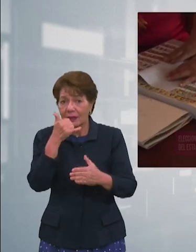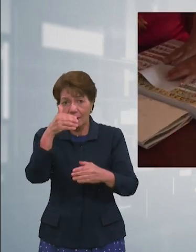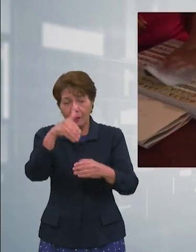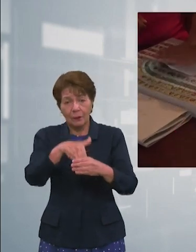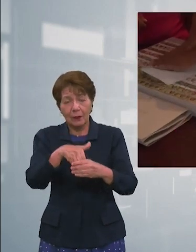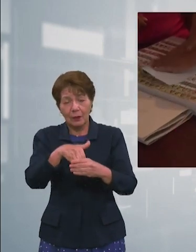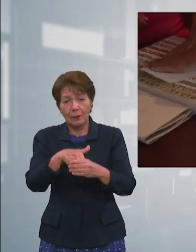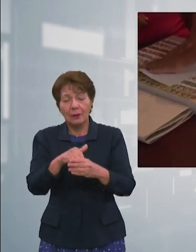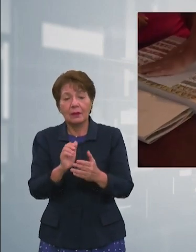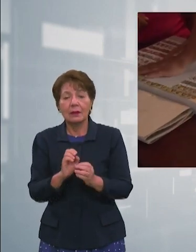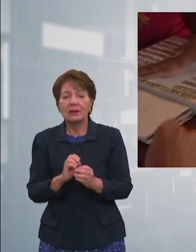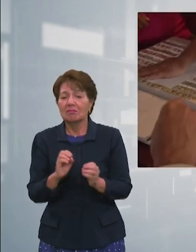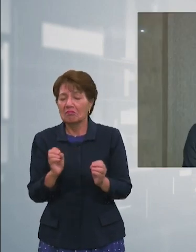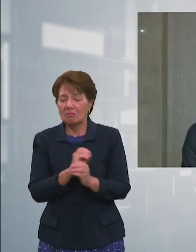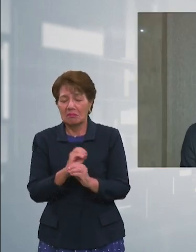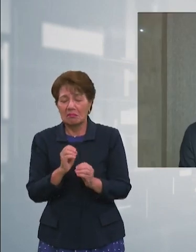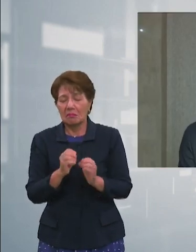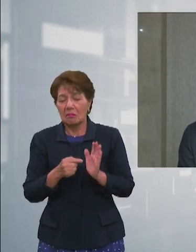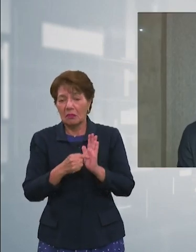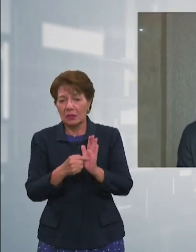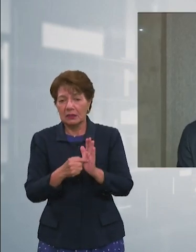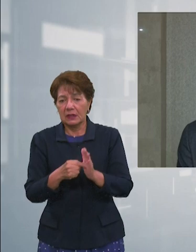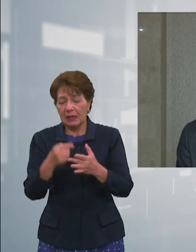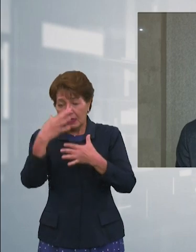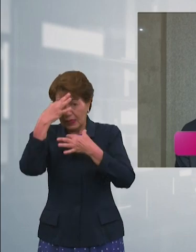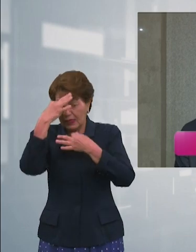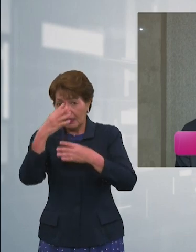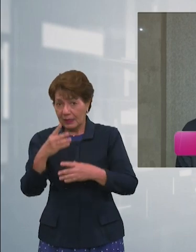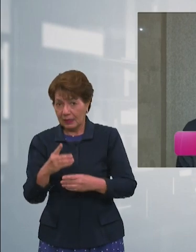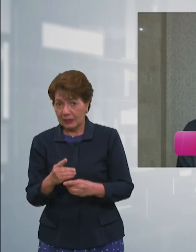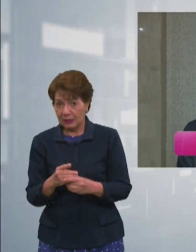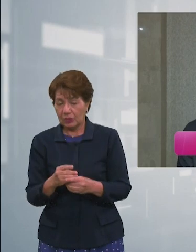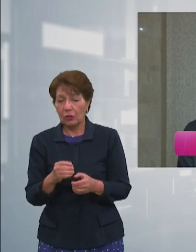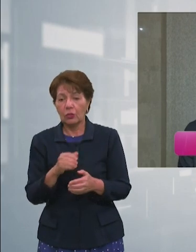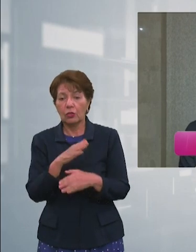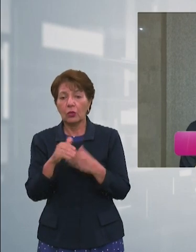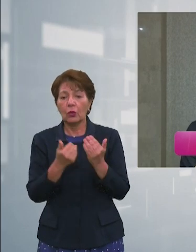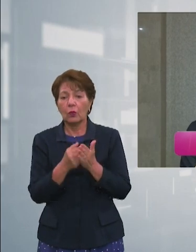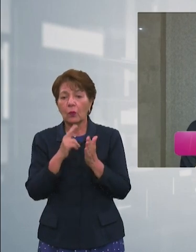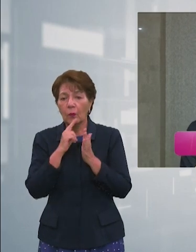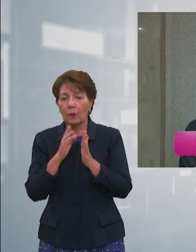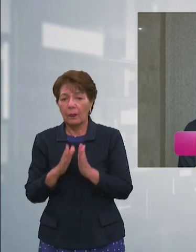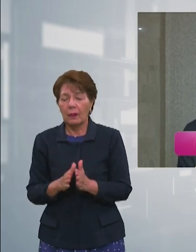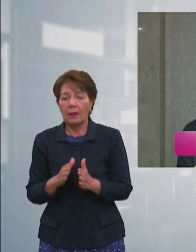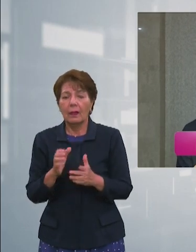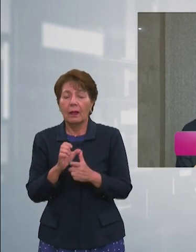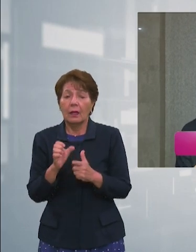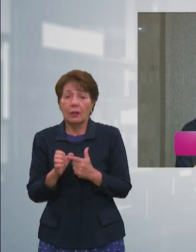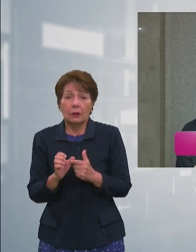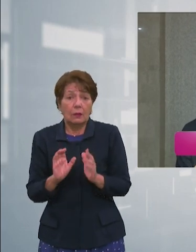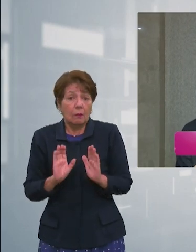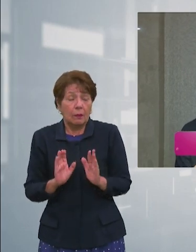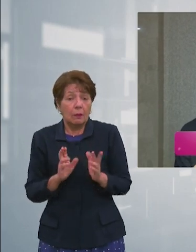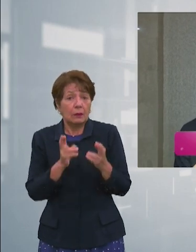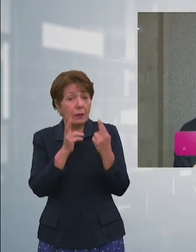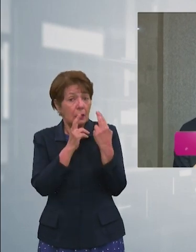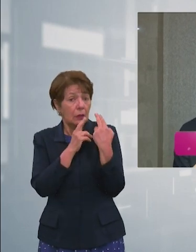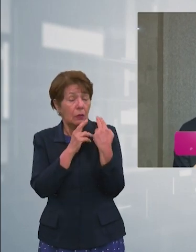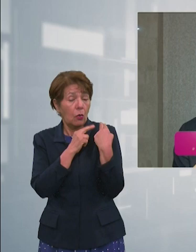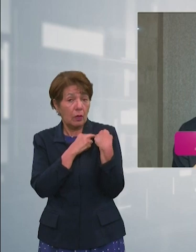voluntad popular. Yo creo que en riesgo va a estar siempre que no haya garantías para que las elecciones sean libres y justas. Recordemos